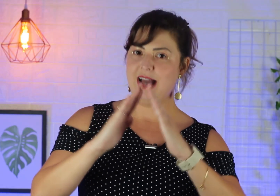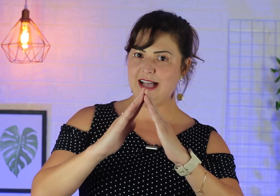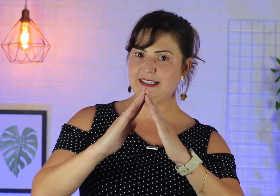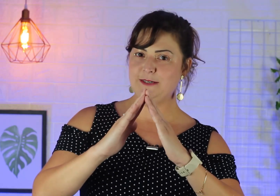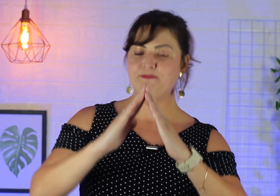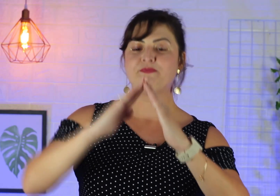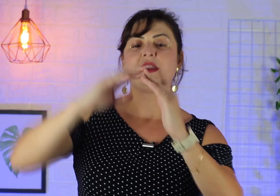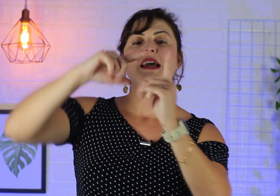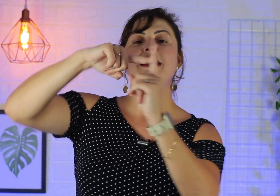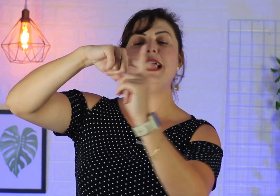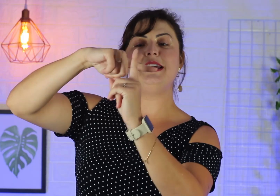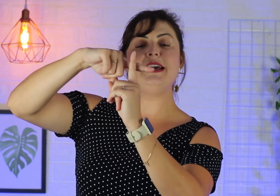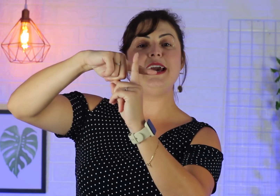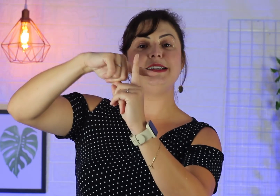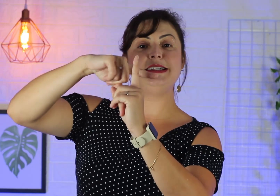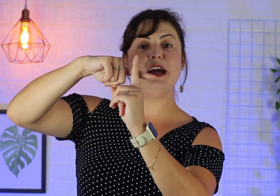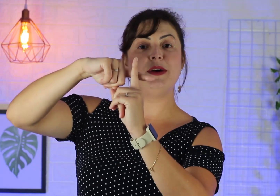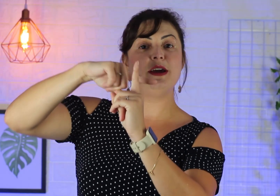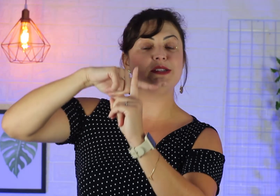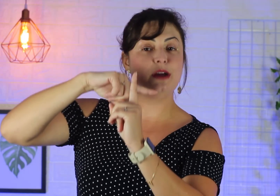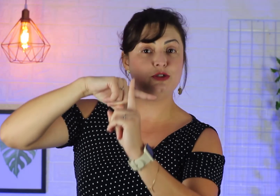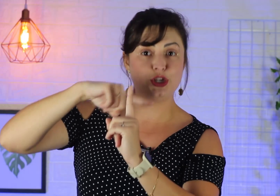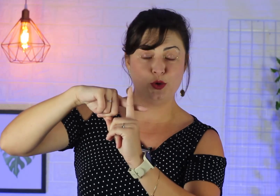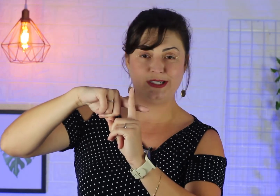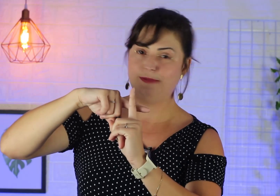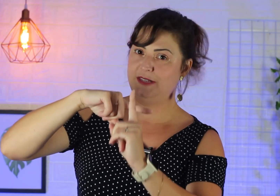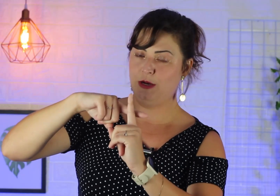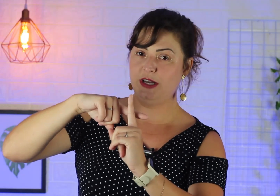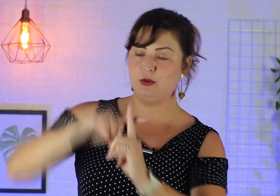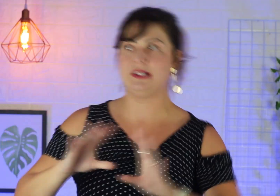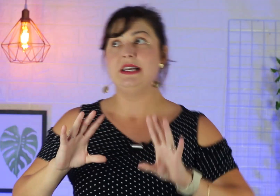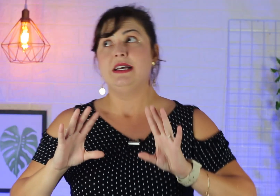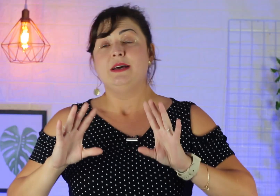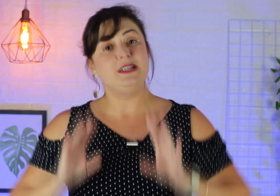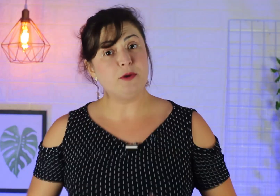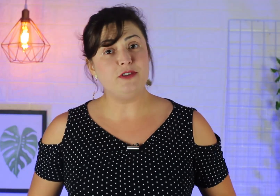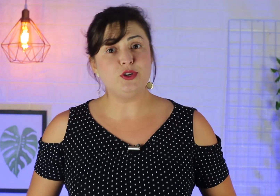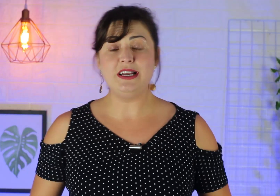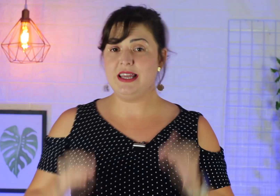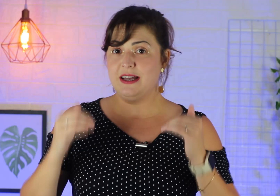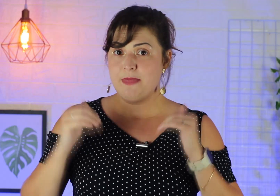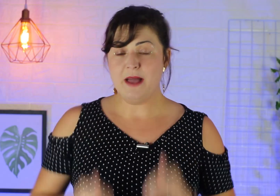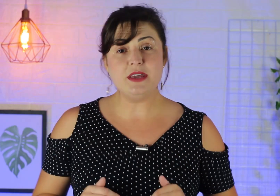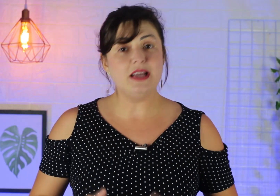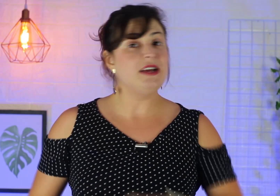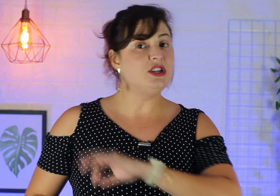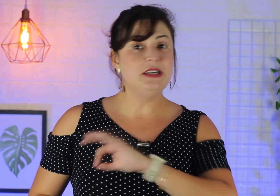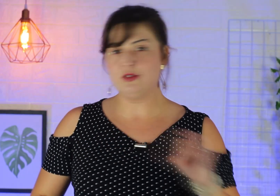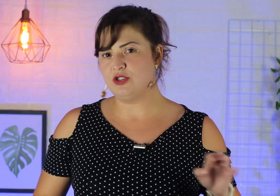casa. E aqui, esse sinal aqui é o sinal de cruz. Sinal da cruz. Mas, professora Ninha, na minha igreja não se